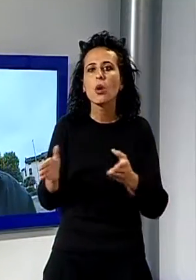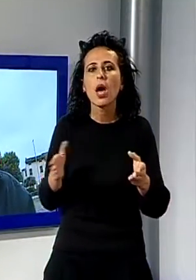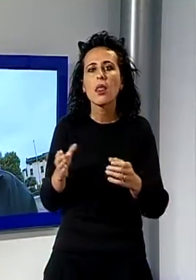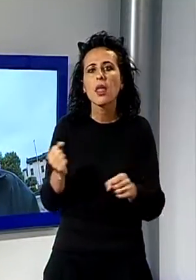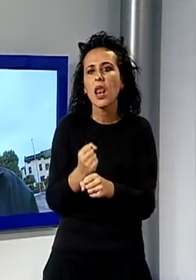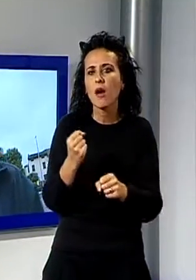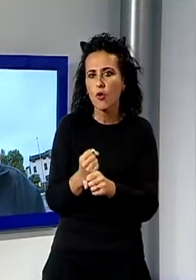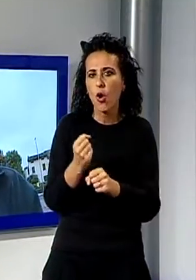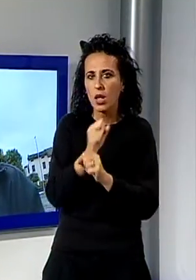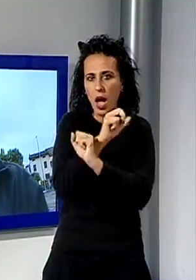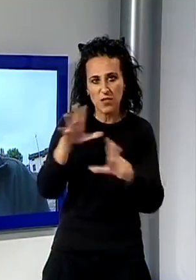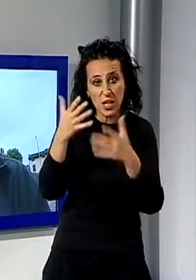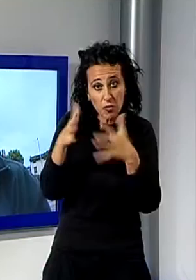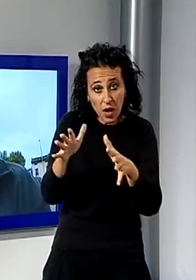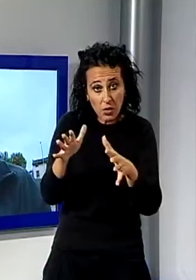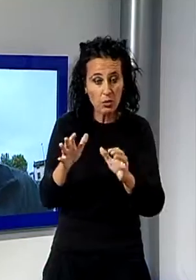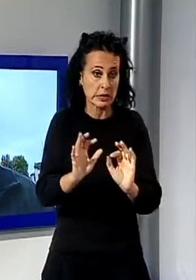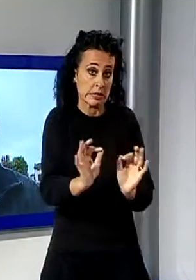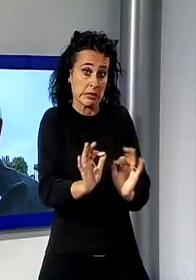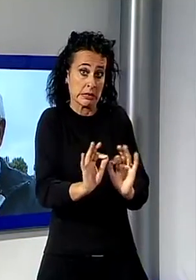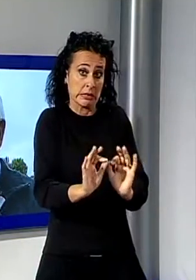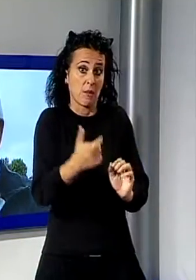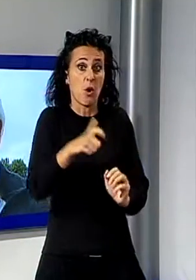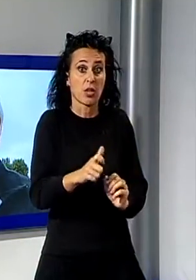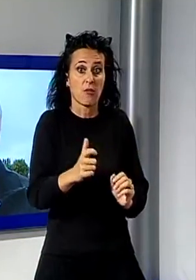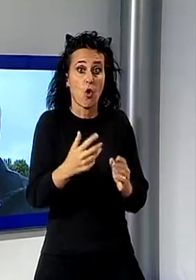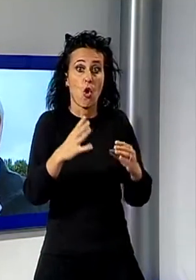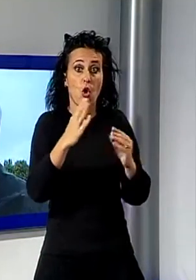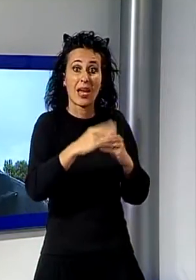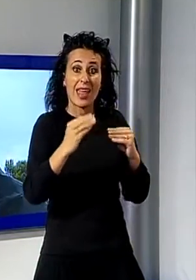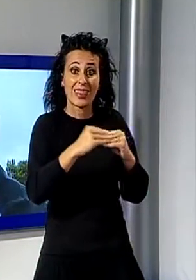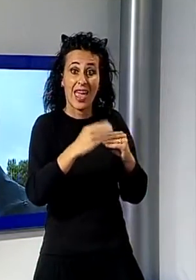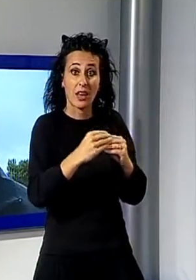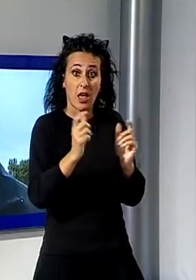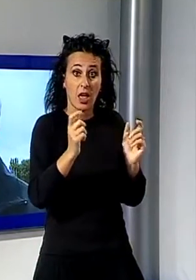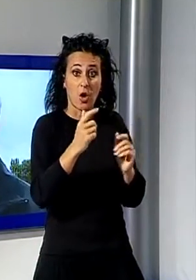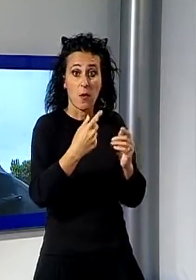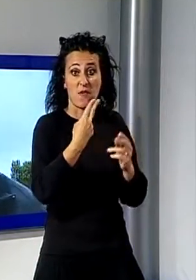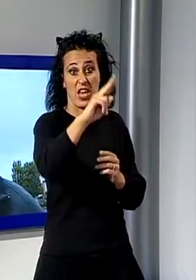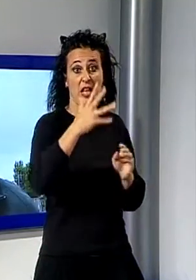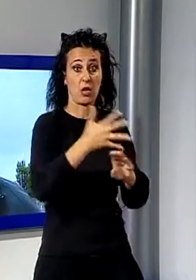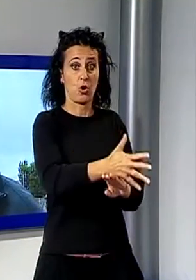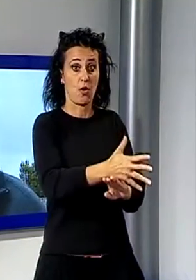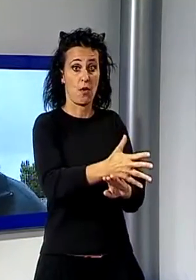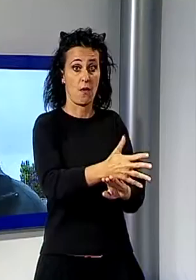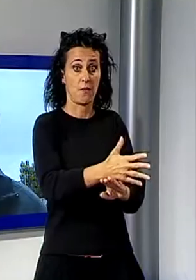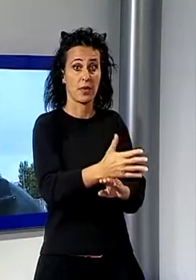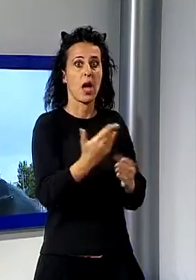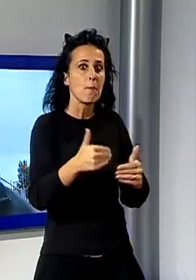non ci si può entrare quindi non si può vedere. Oggi, stamani, da bontà del tempo ci siamo arrivati e ho capito